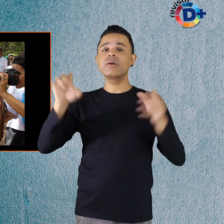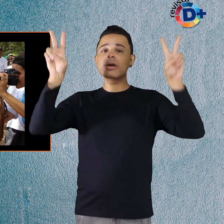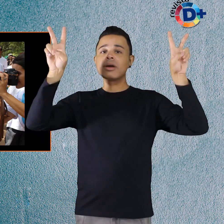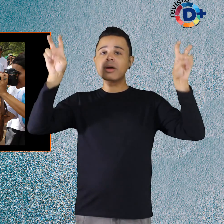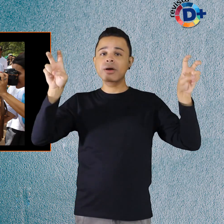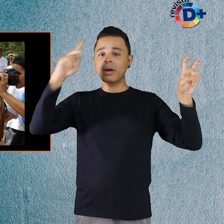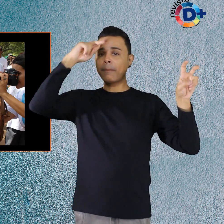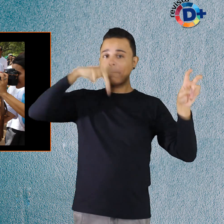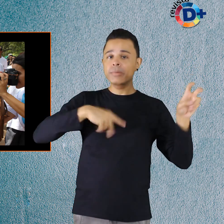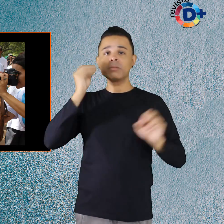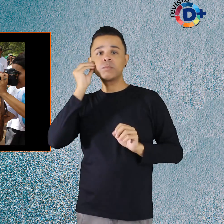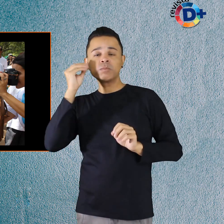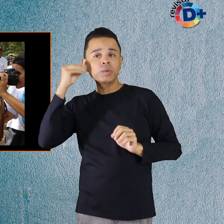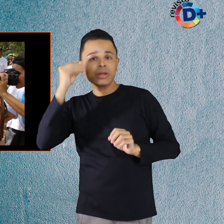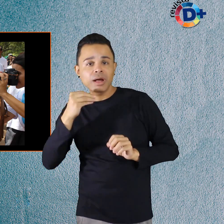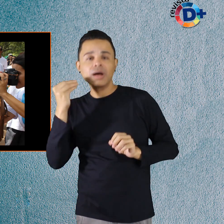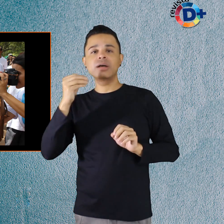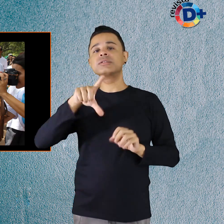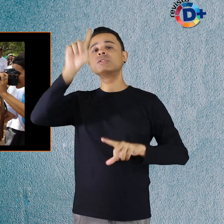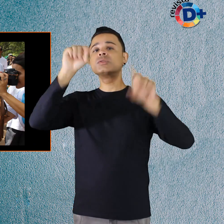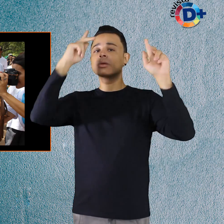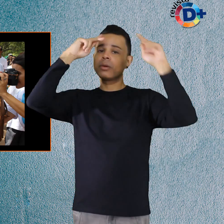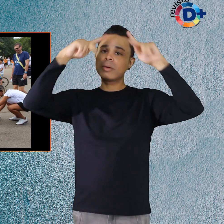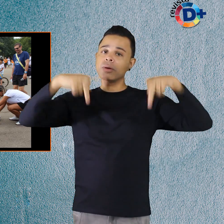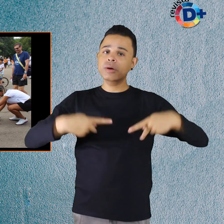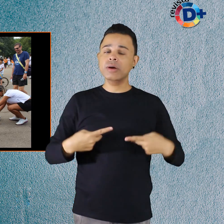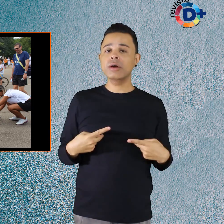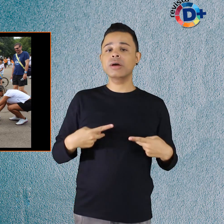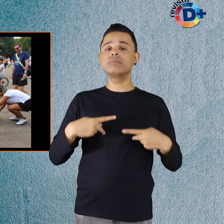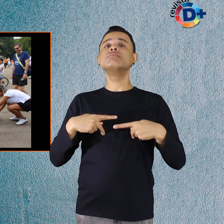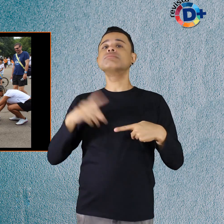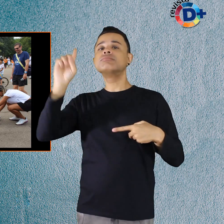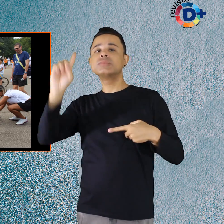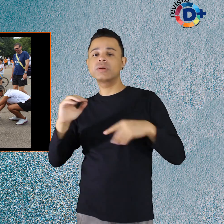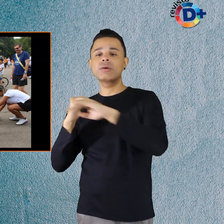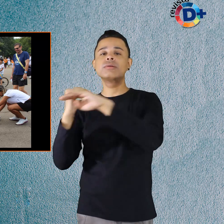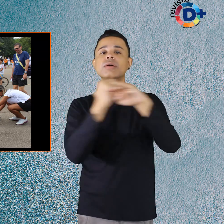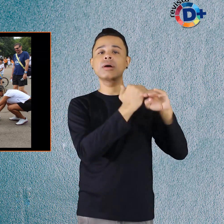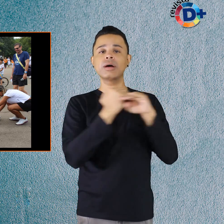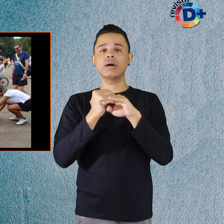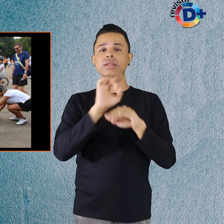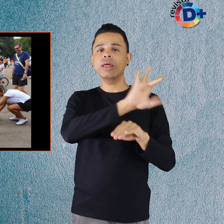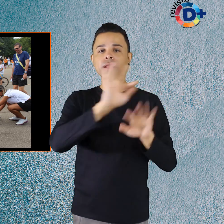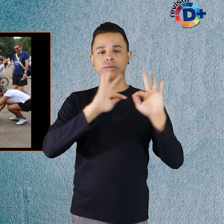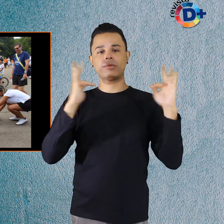Desfrutando Direitos Plenos e Iguais e o Papel das Famílias Diversas pessoas